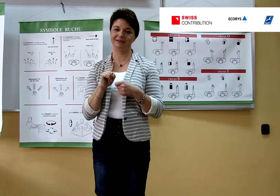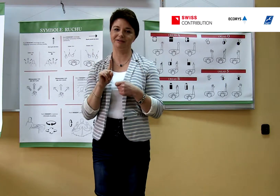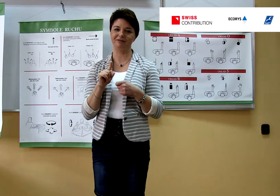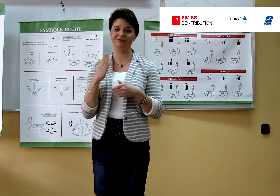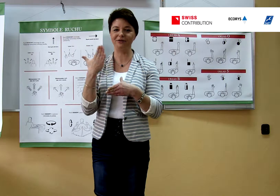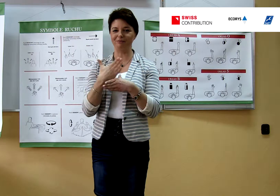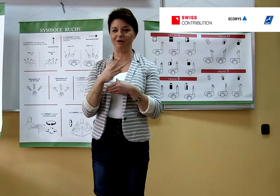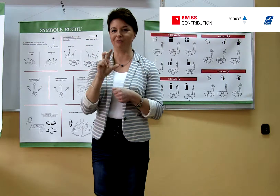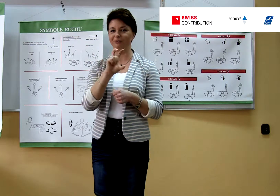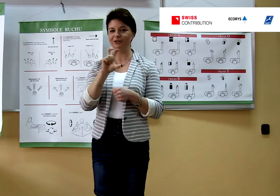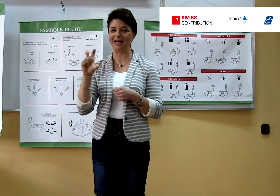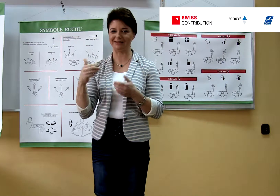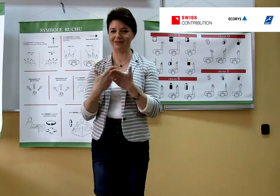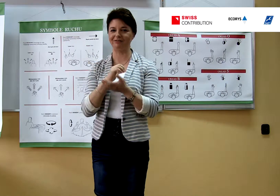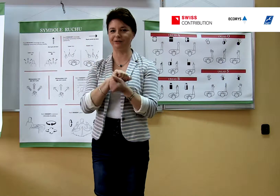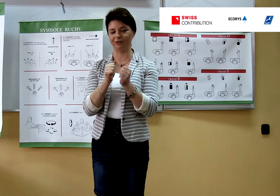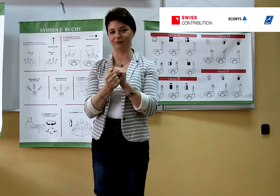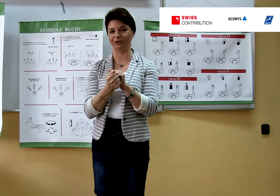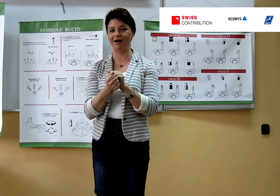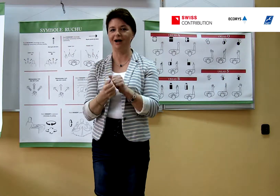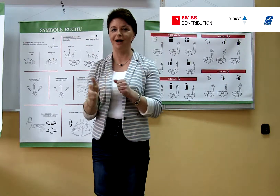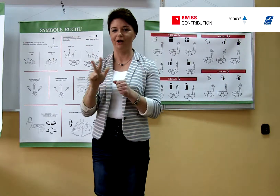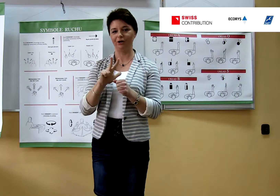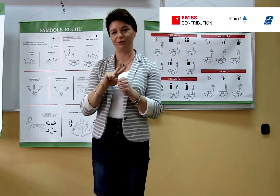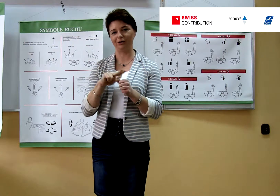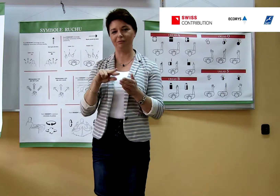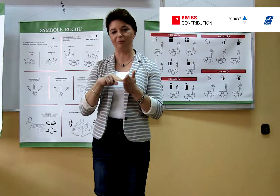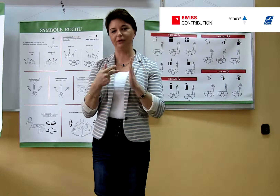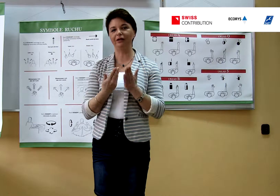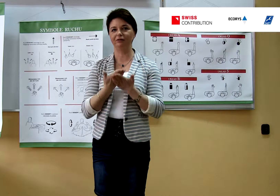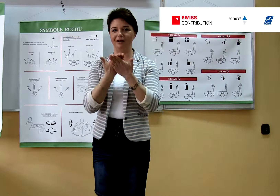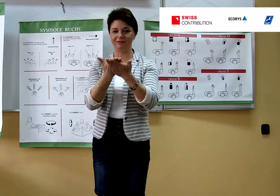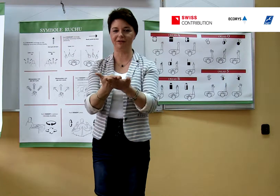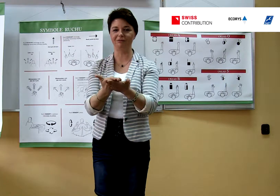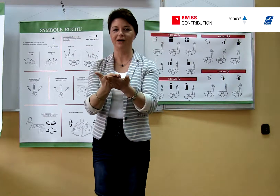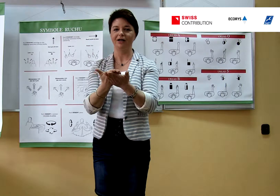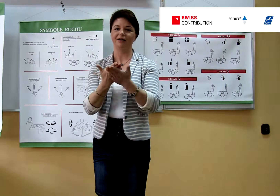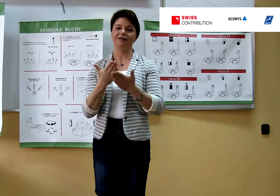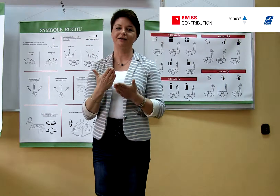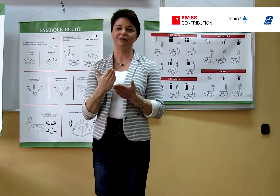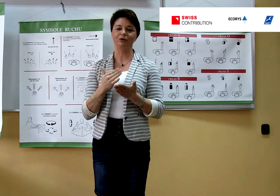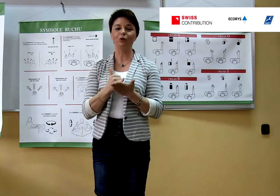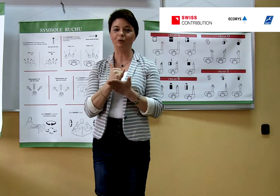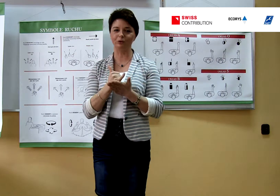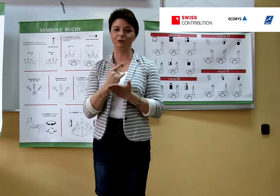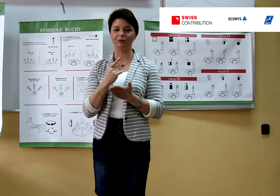firmą Czas Nowego Sącza, która była projektodawcą kursu